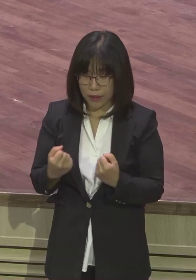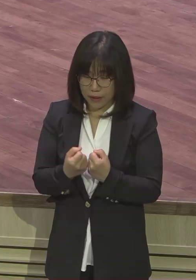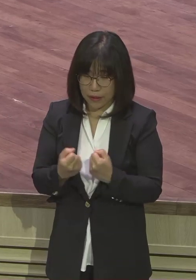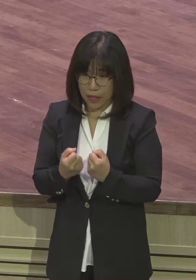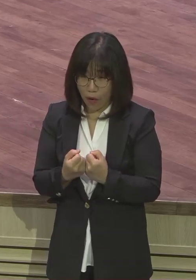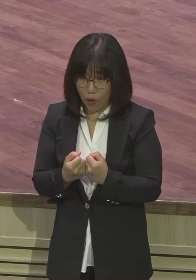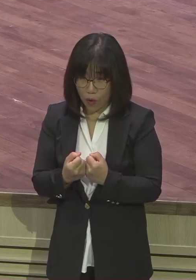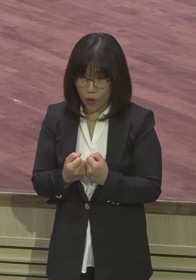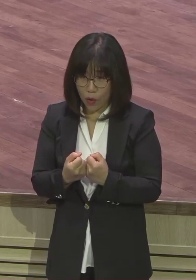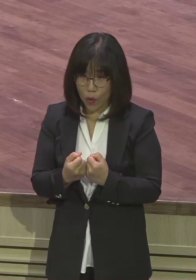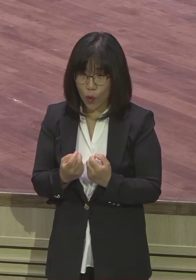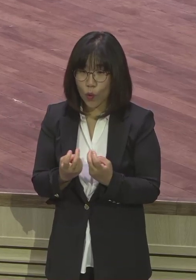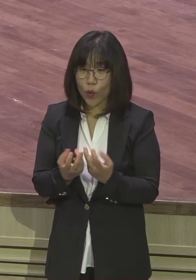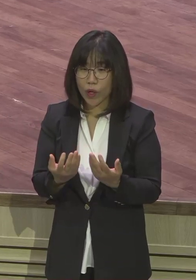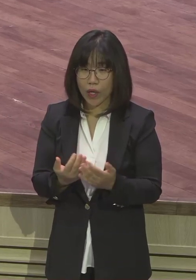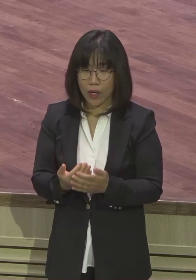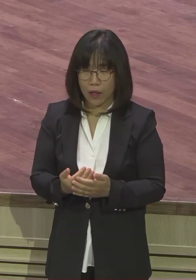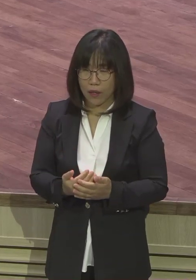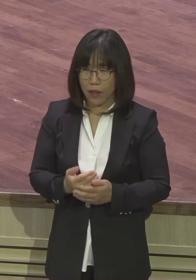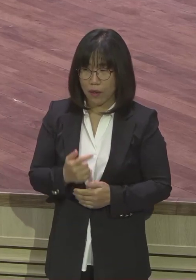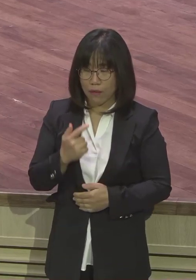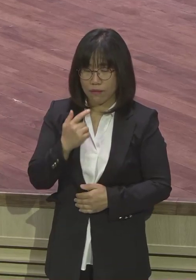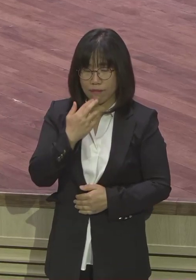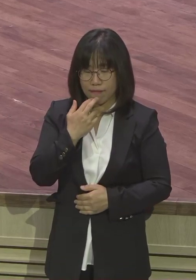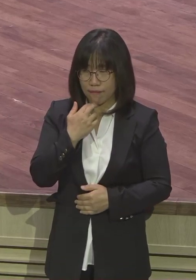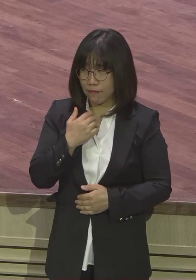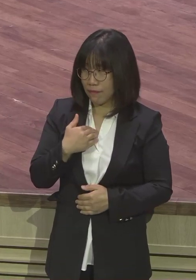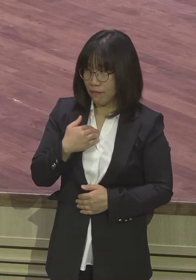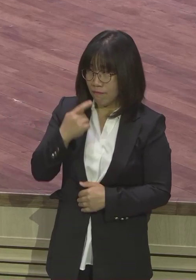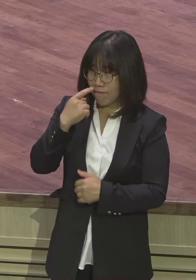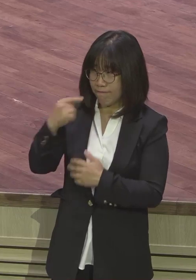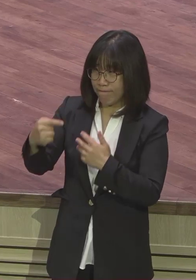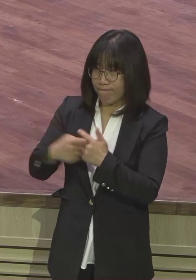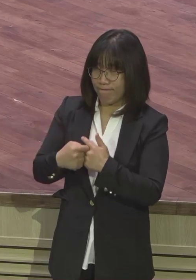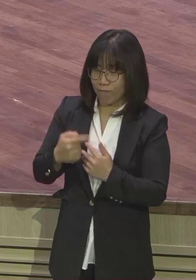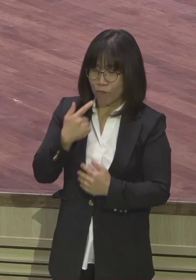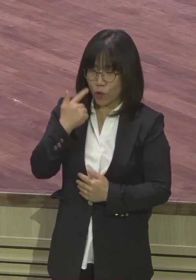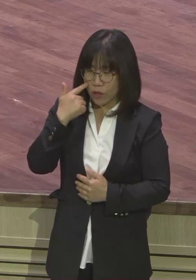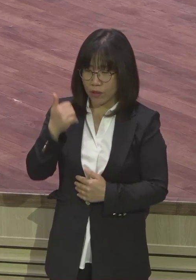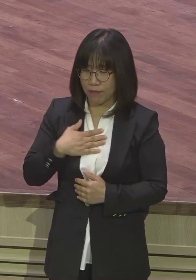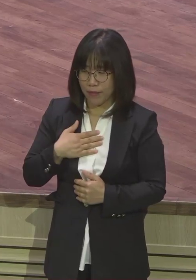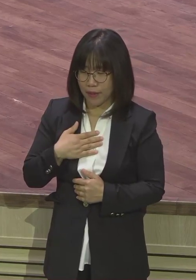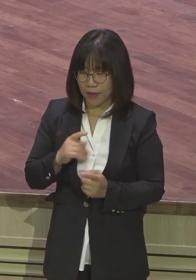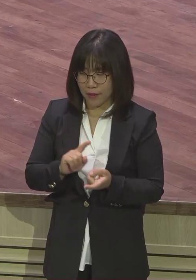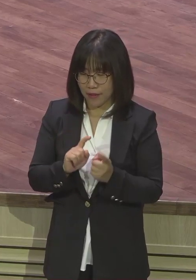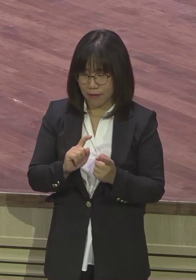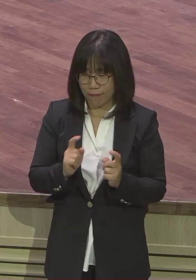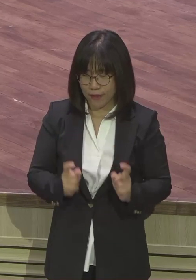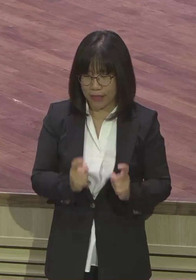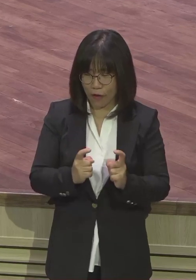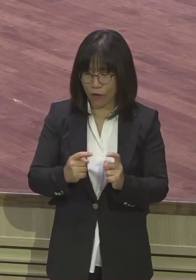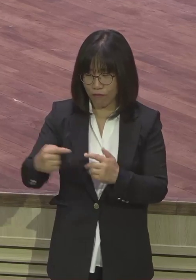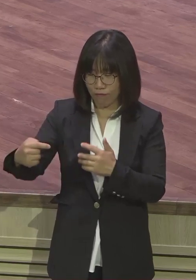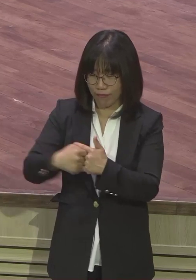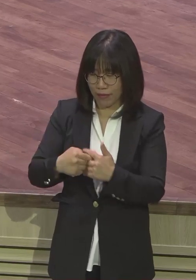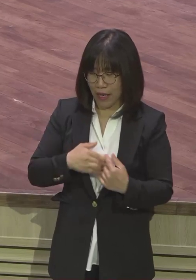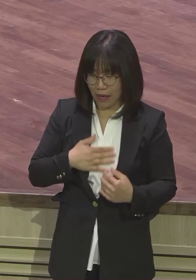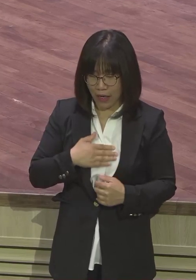서기하면요. 어떻게 목사 알았지? 저거 다니면서 고발했나? 두고 봐라. 내가 대신 배로 칼 간다고.